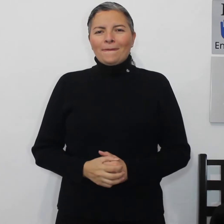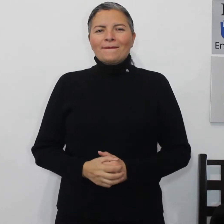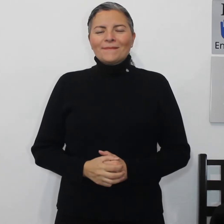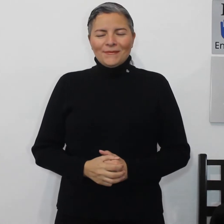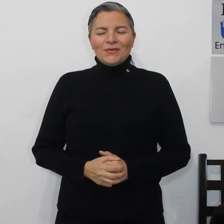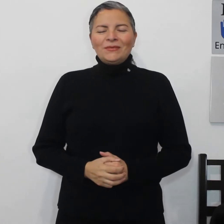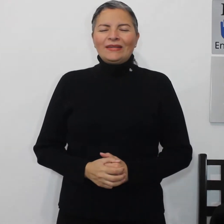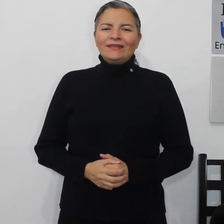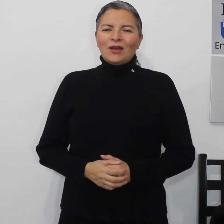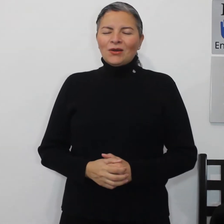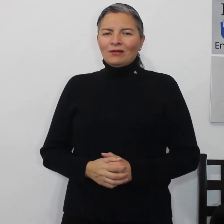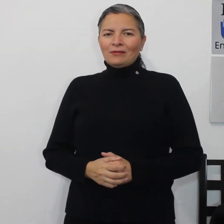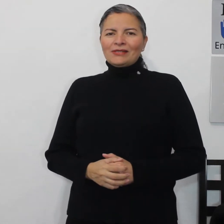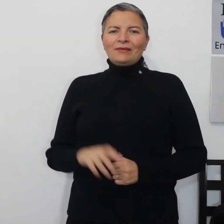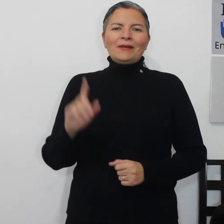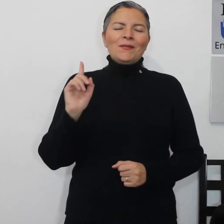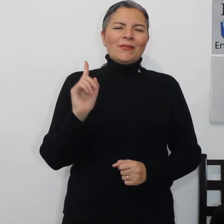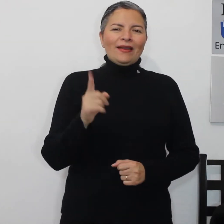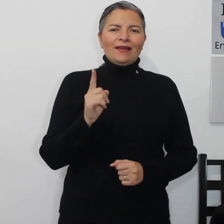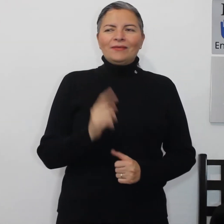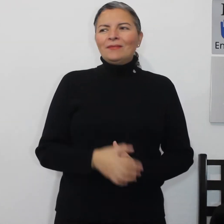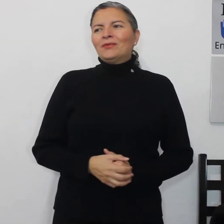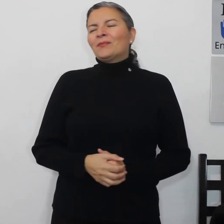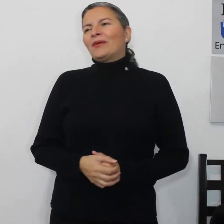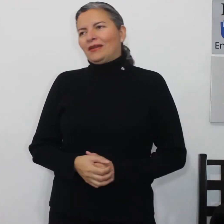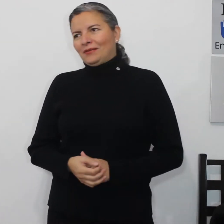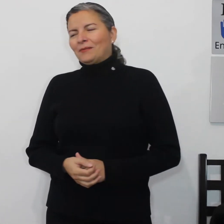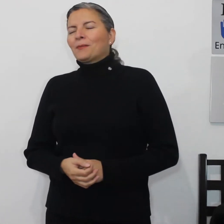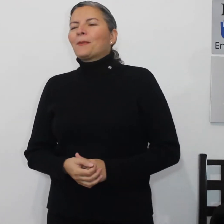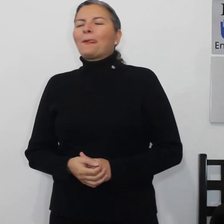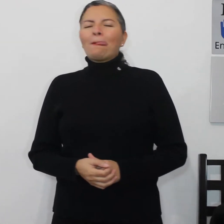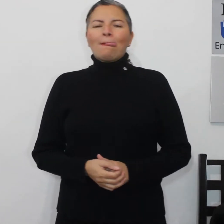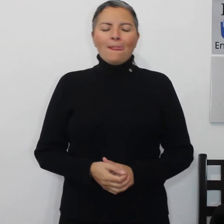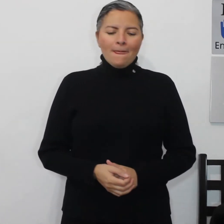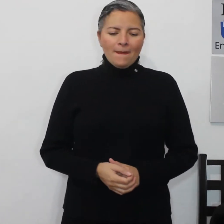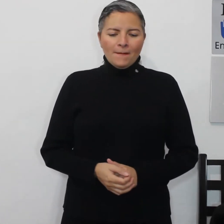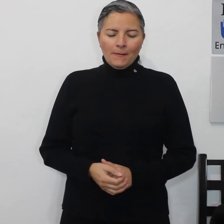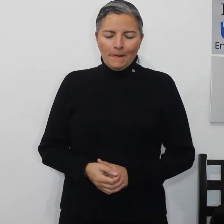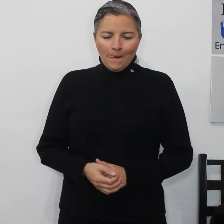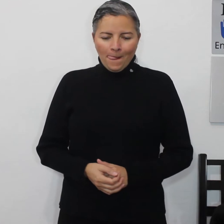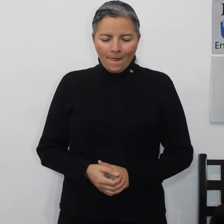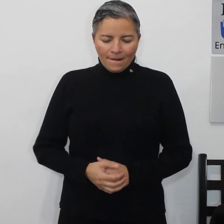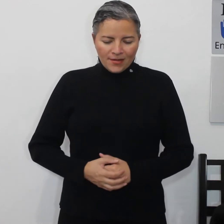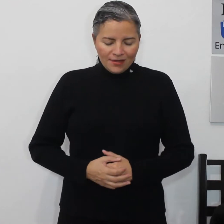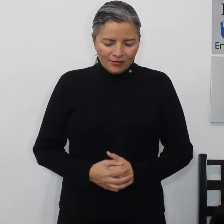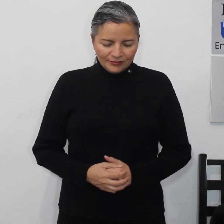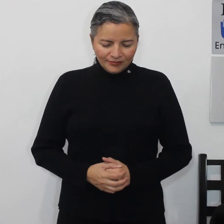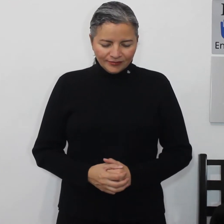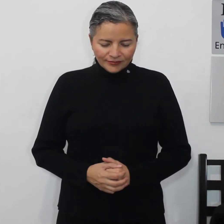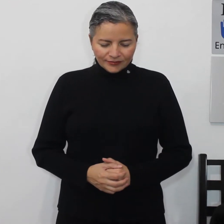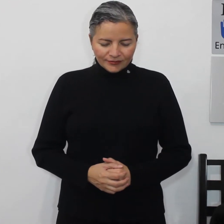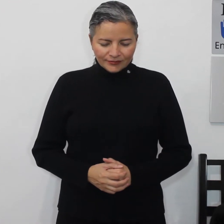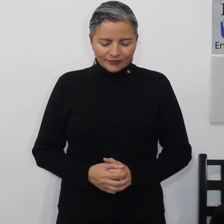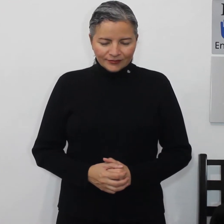muy bien, ahora vamos a ver palabra por palabra vocabulario 4 nivel intermedio alimentos